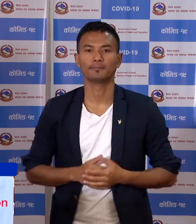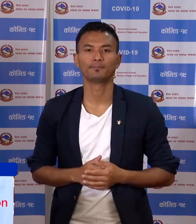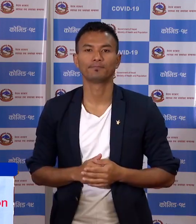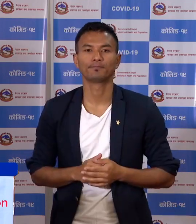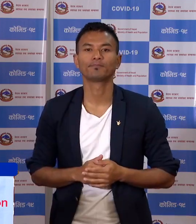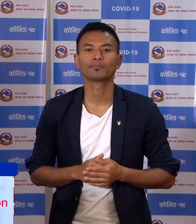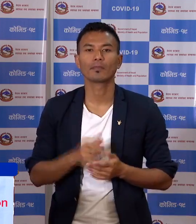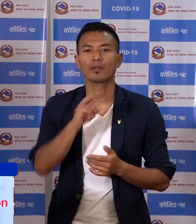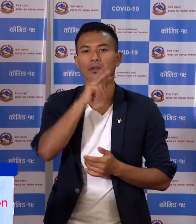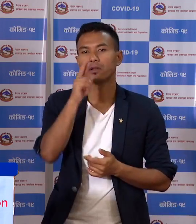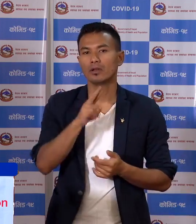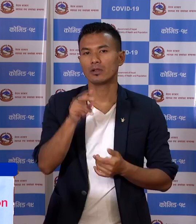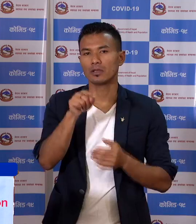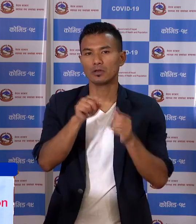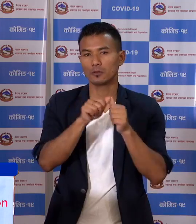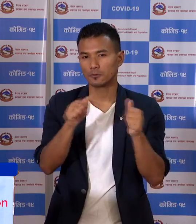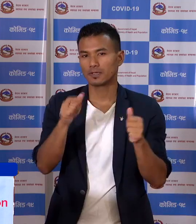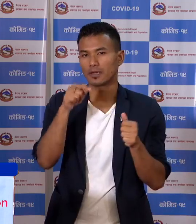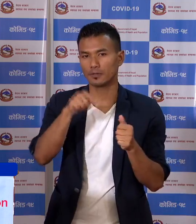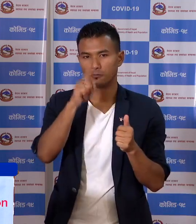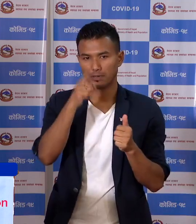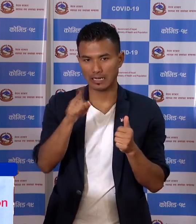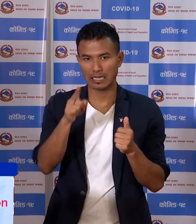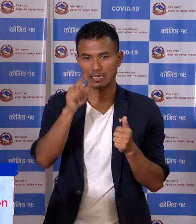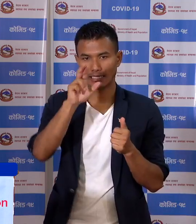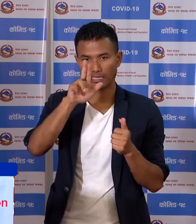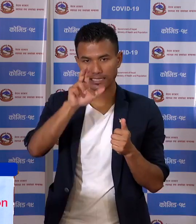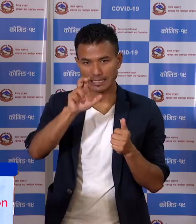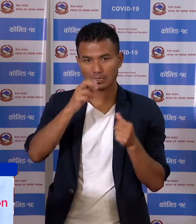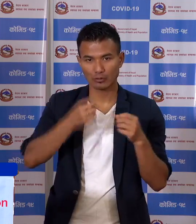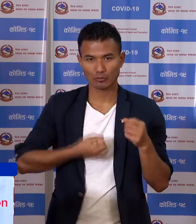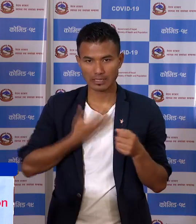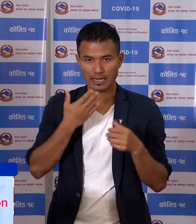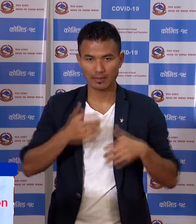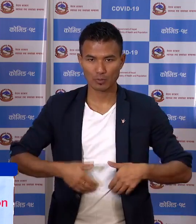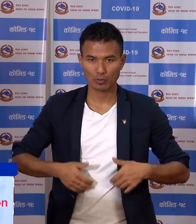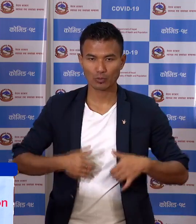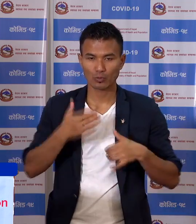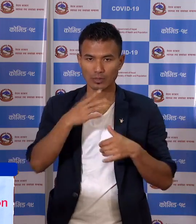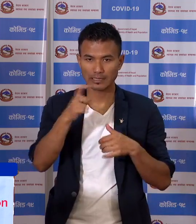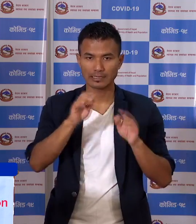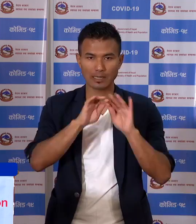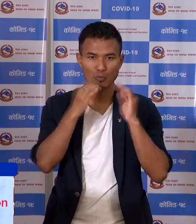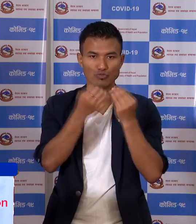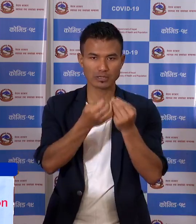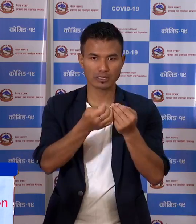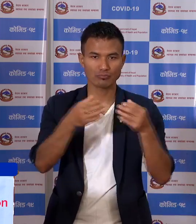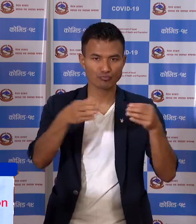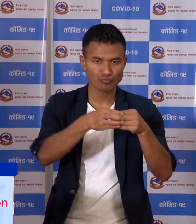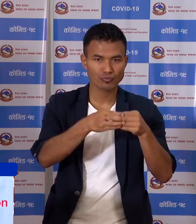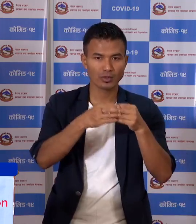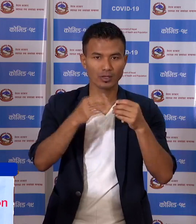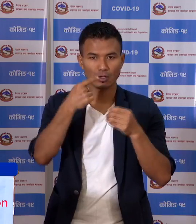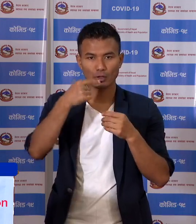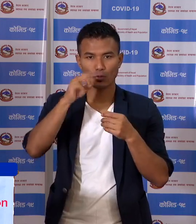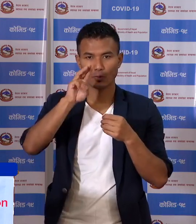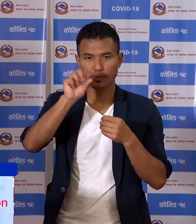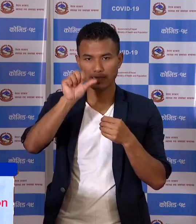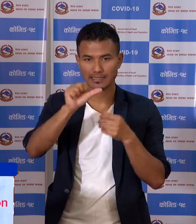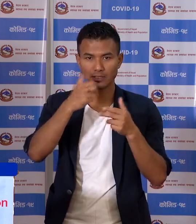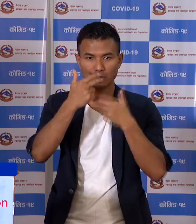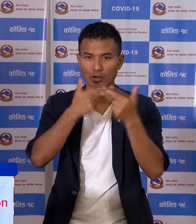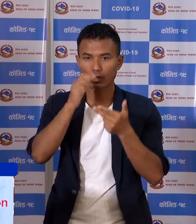र एसाई अनुरूप जुन एवड़ चाहीं इद को खुशियाली मनानोक लाई जुन सामुईक नमाज को जुन चलन छा